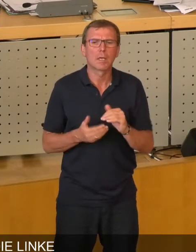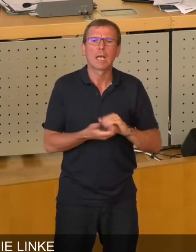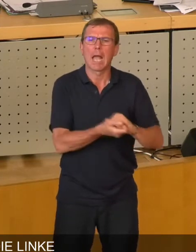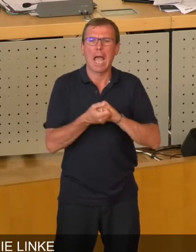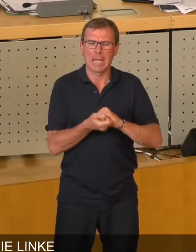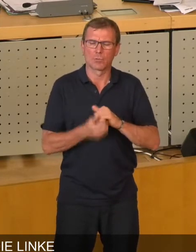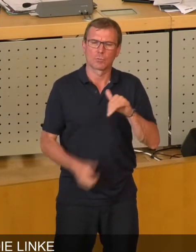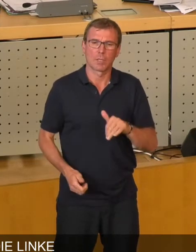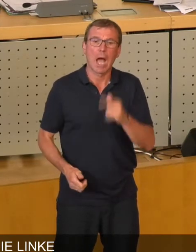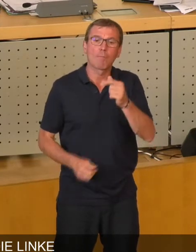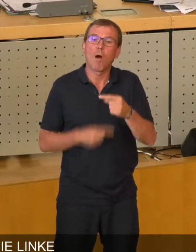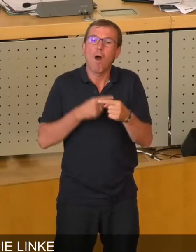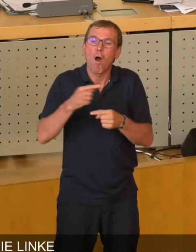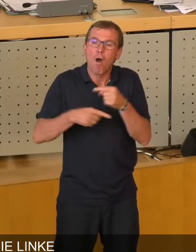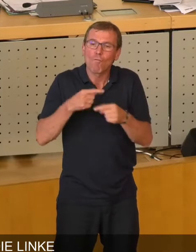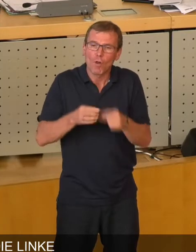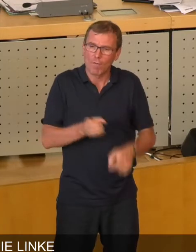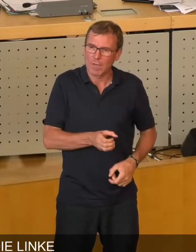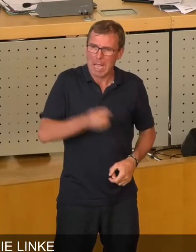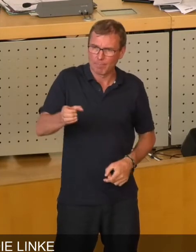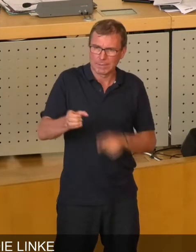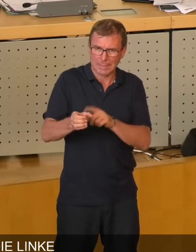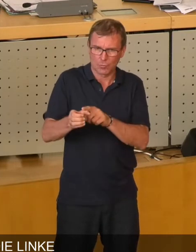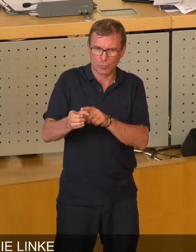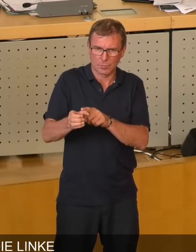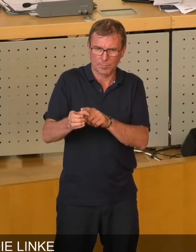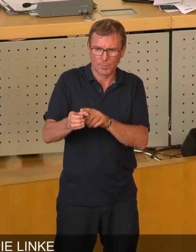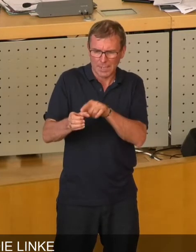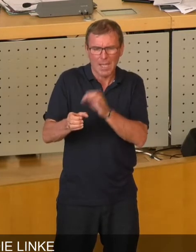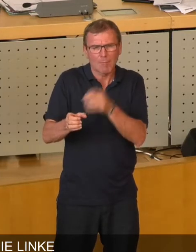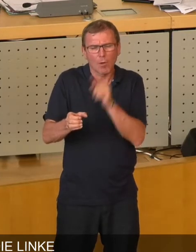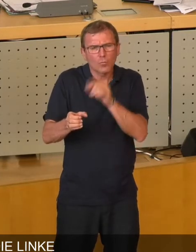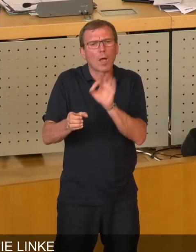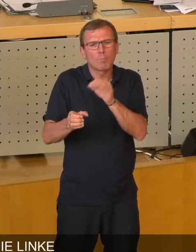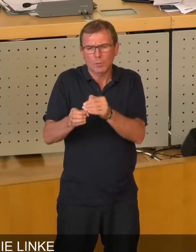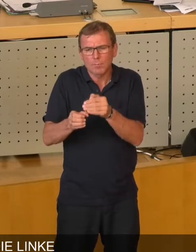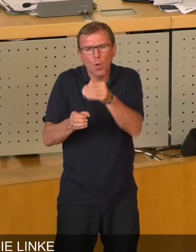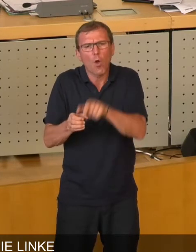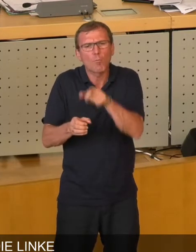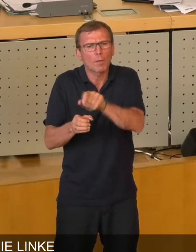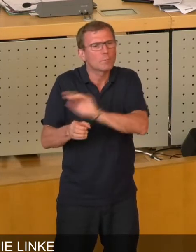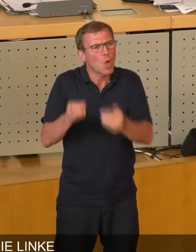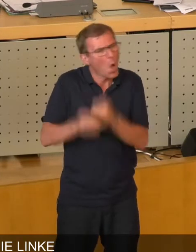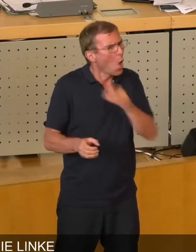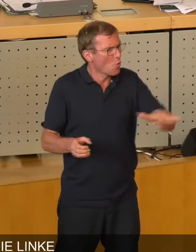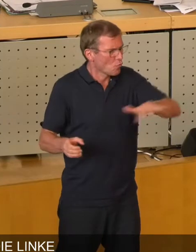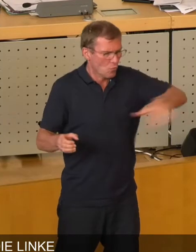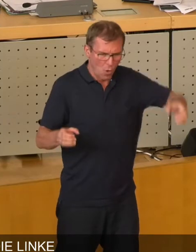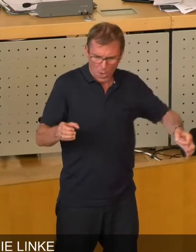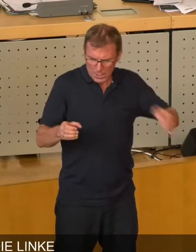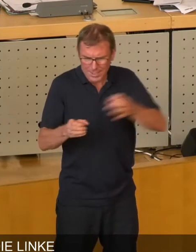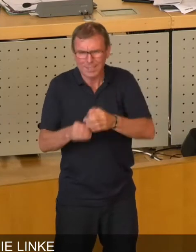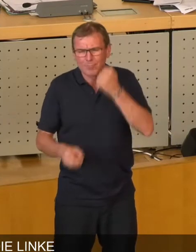dass kommissarische Besetzungen, die genau dazu dienen, solche neue Besetzungsverfahren eben nicht